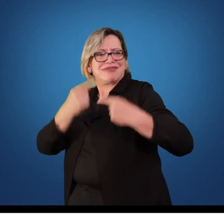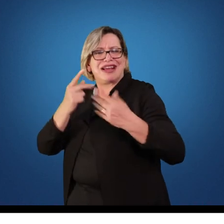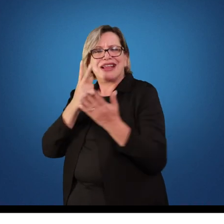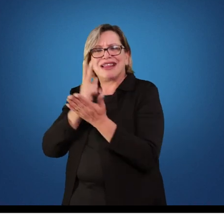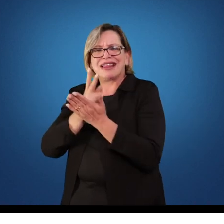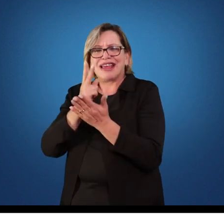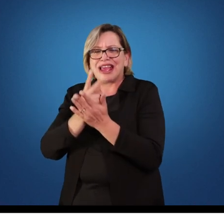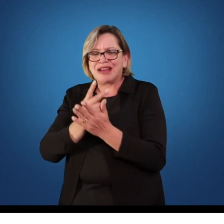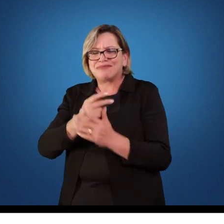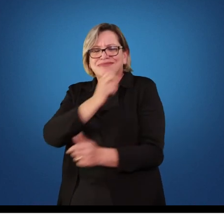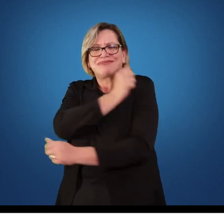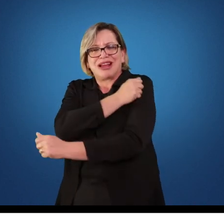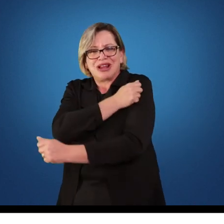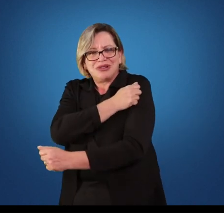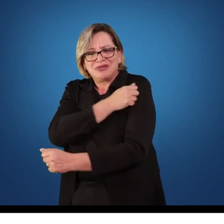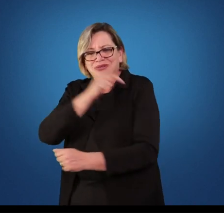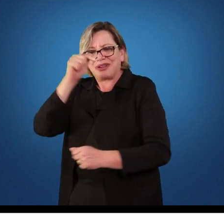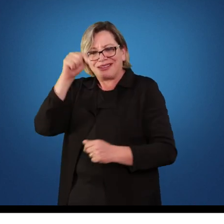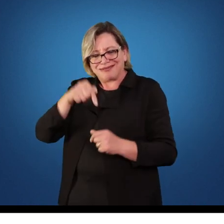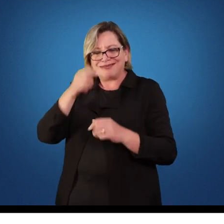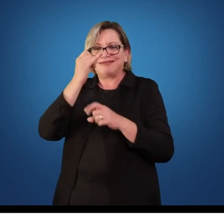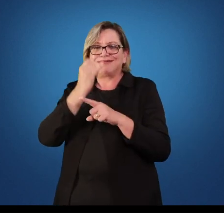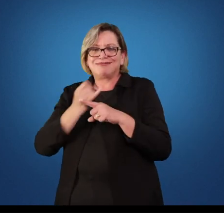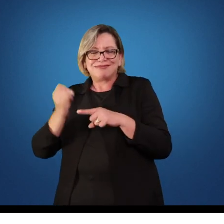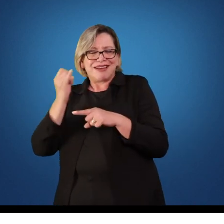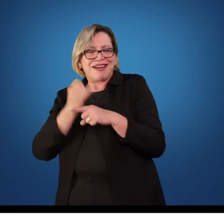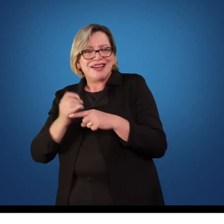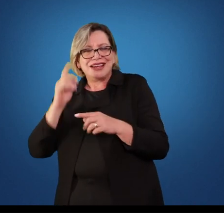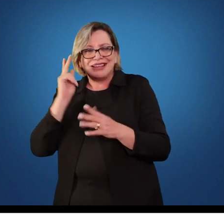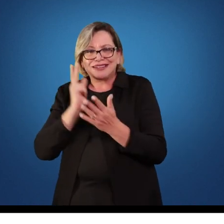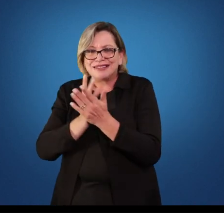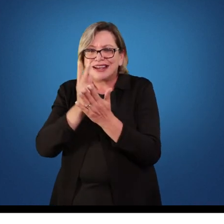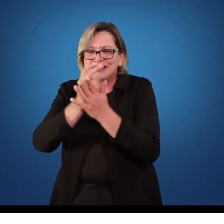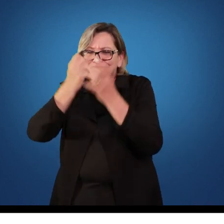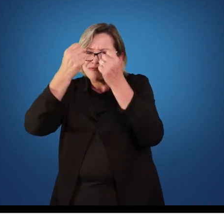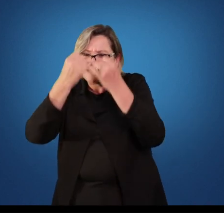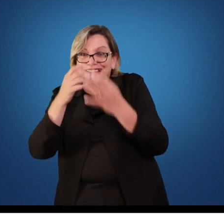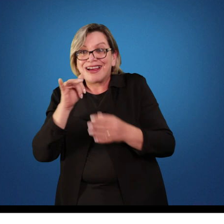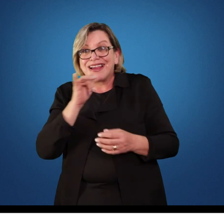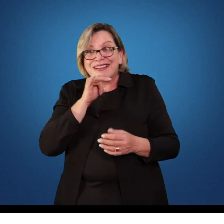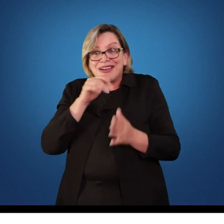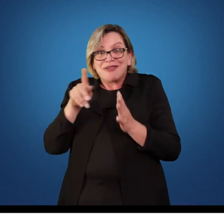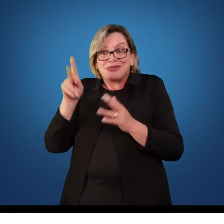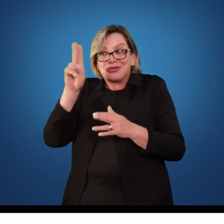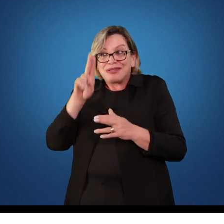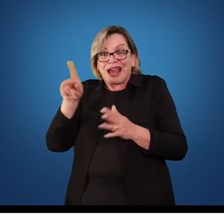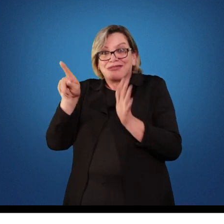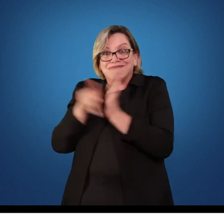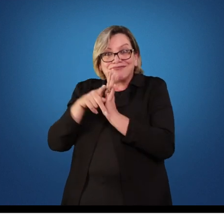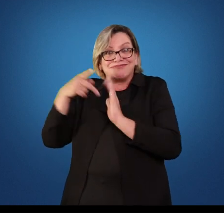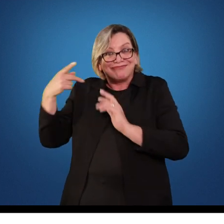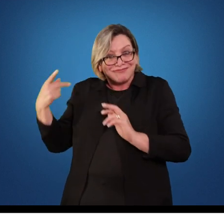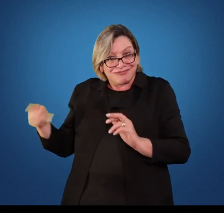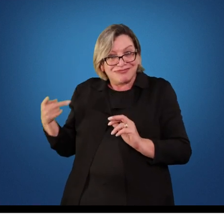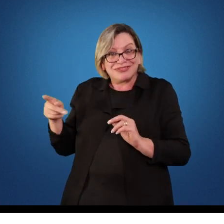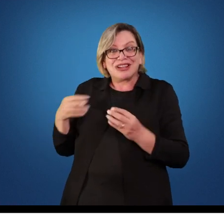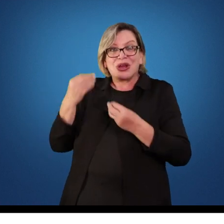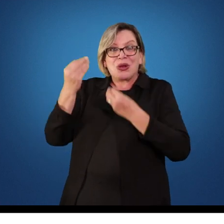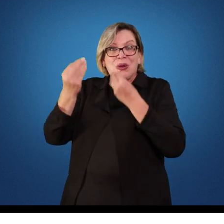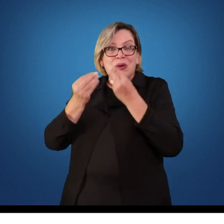alunos que são aqui da cidade de Irati sempre trazem alguns exemplos algumas referências sobre a sua atuação dentro da